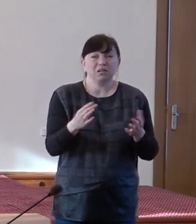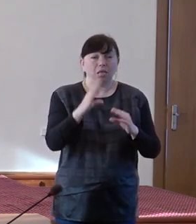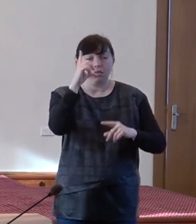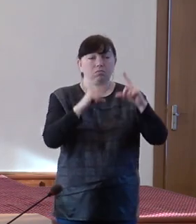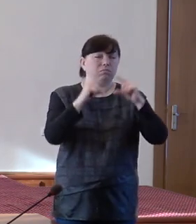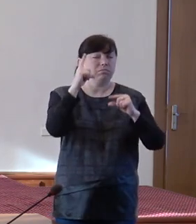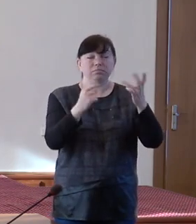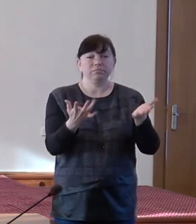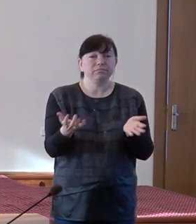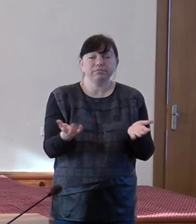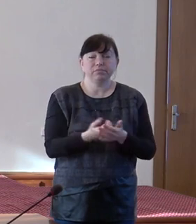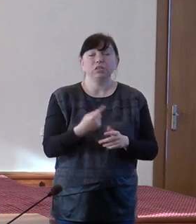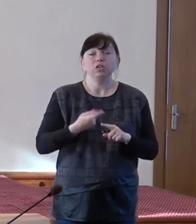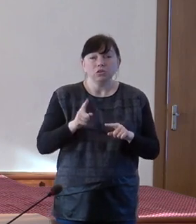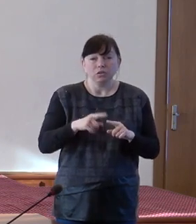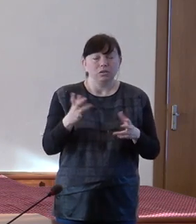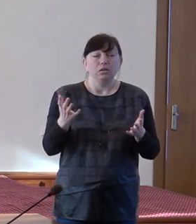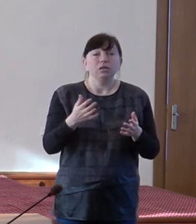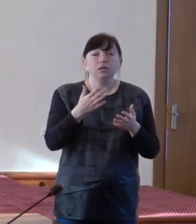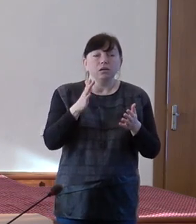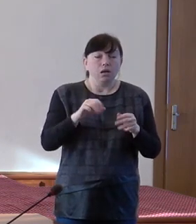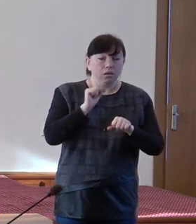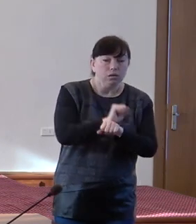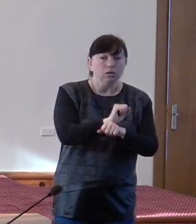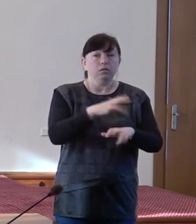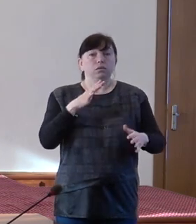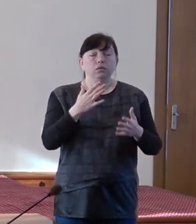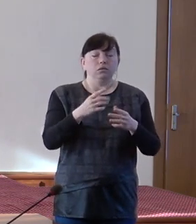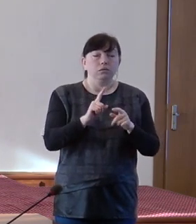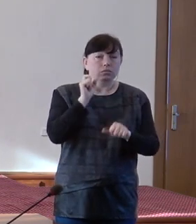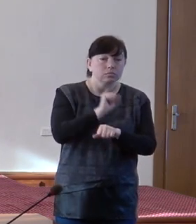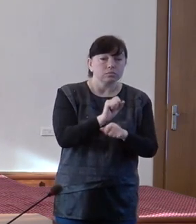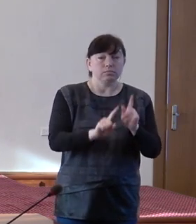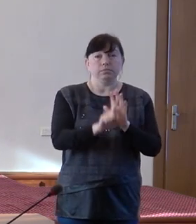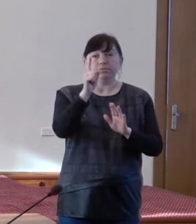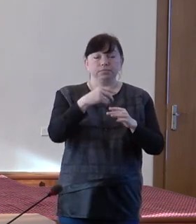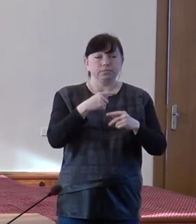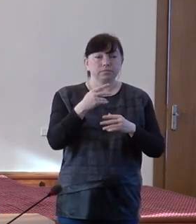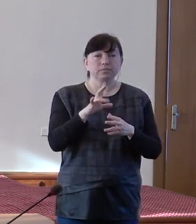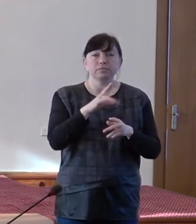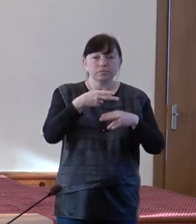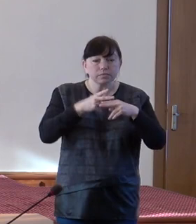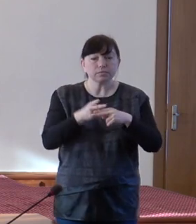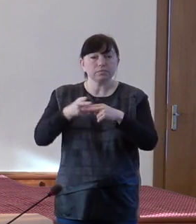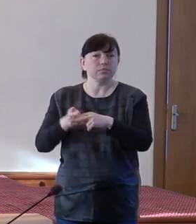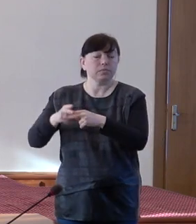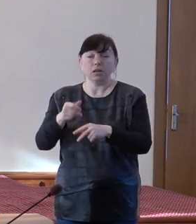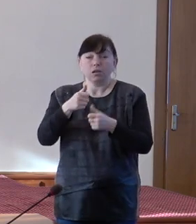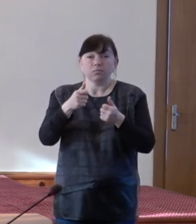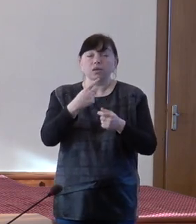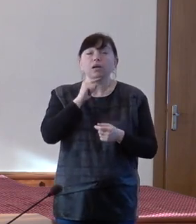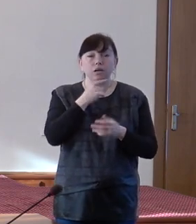creează discontinuități în acces, ceea ce nu mai poate continua.